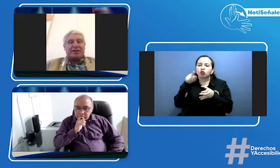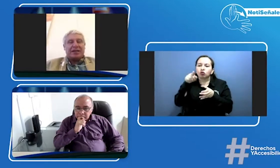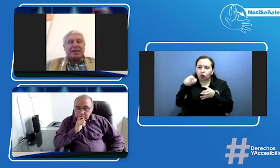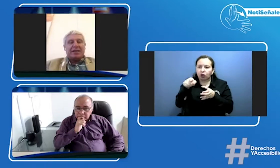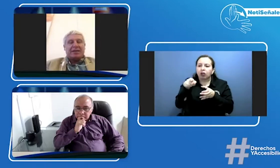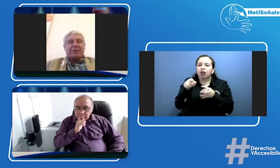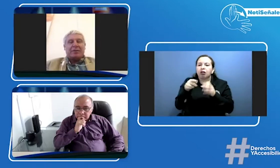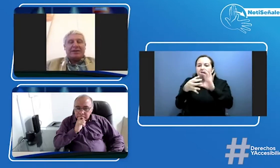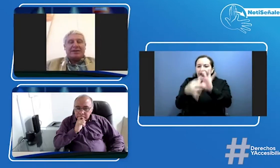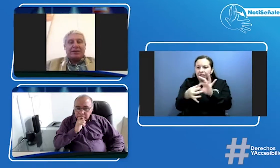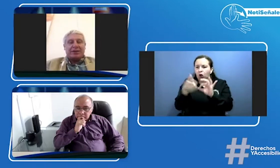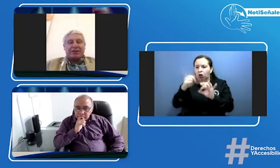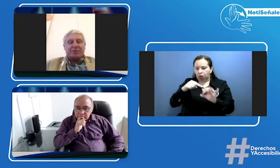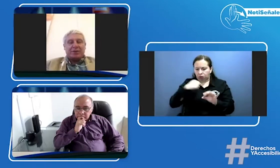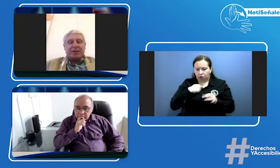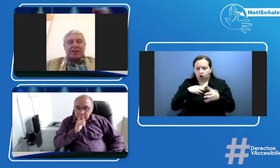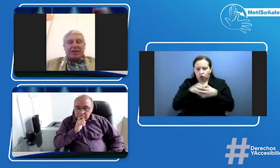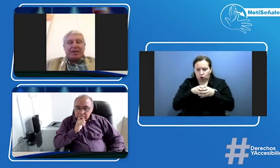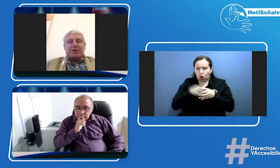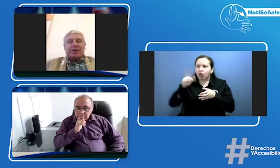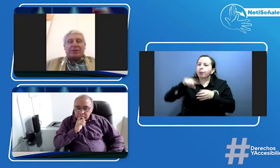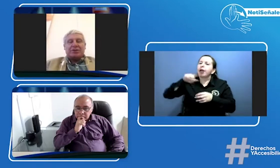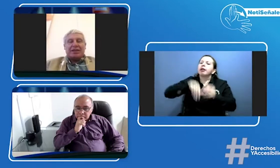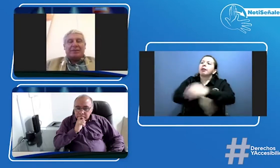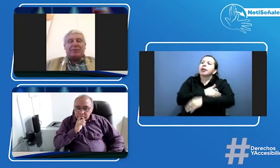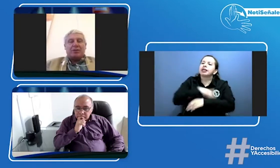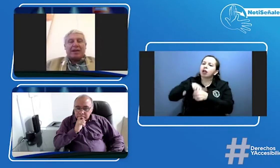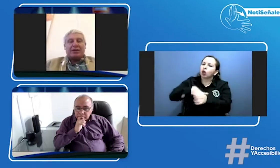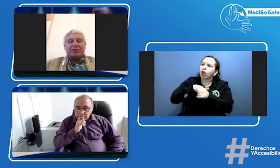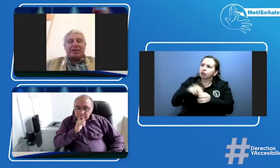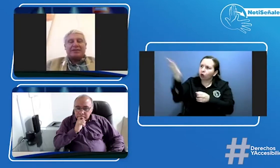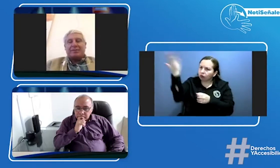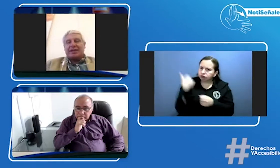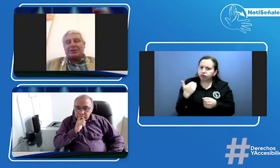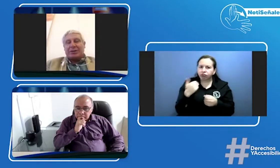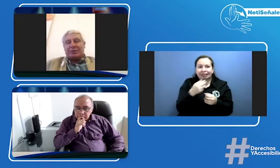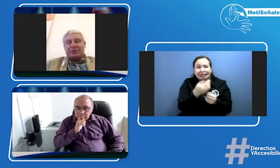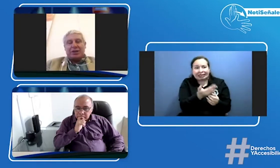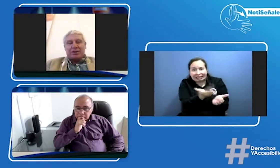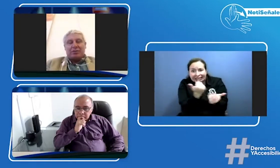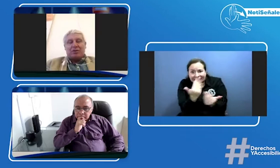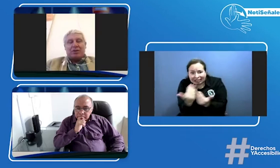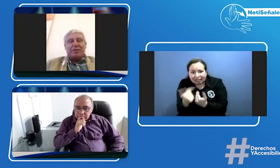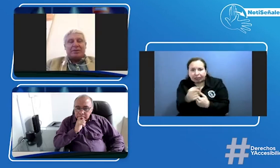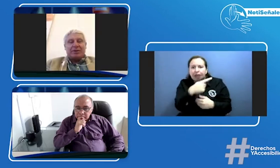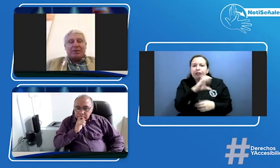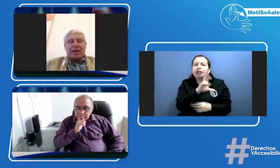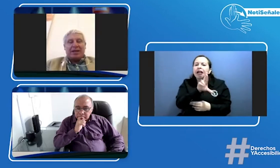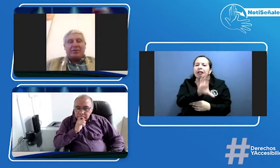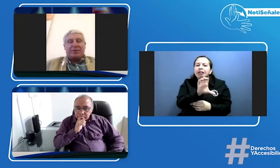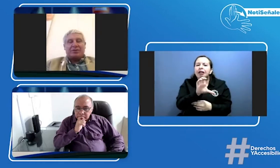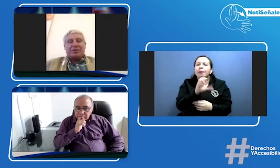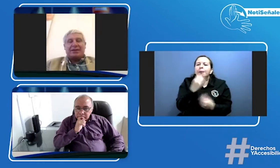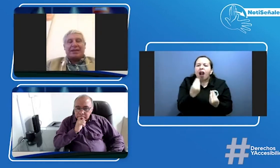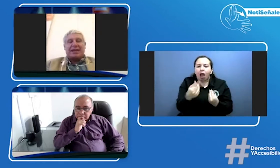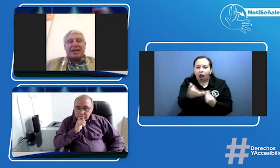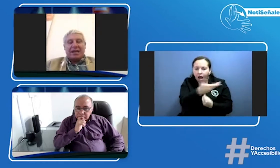y el mismo Ministerio del Transporte y lográramos ahí involucrar a los CRC para que tuviéramos como el mismo lenguaje y tuviéramos obviamente arrancar